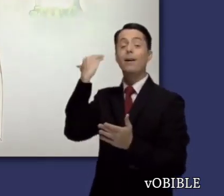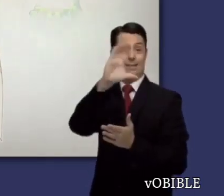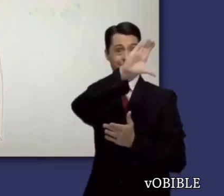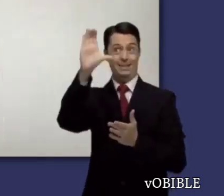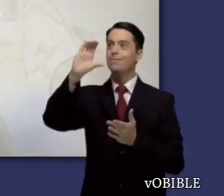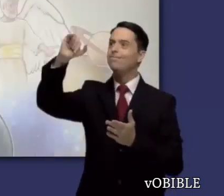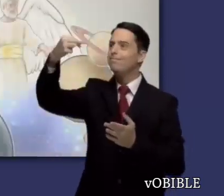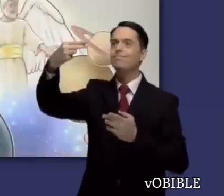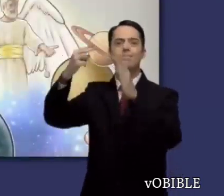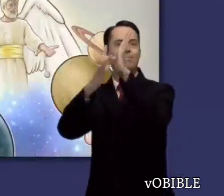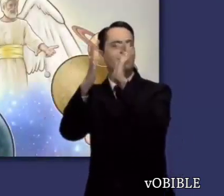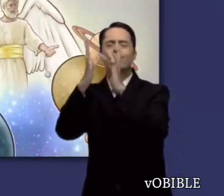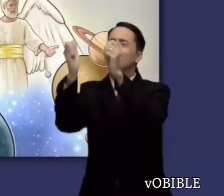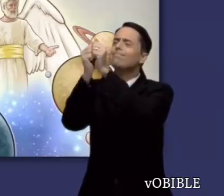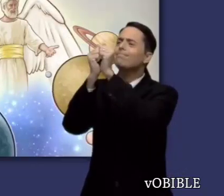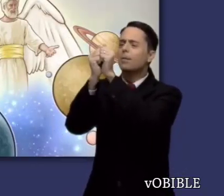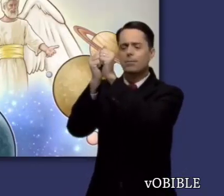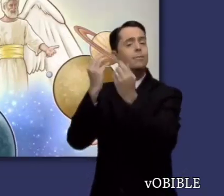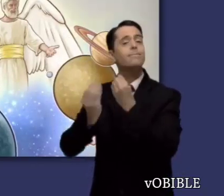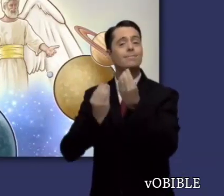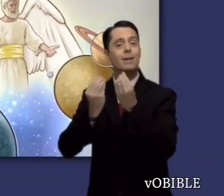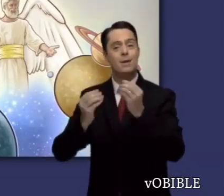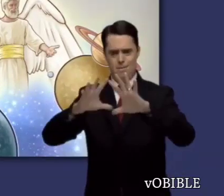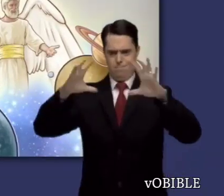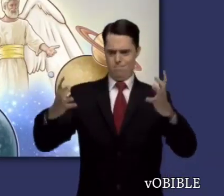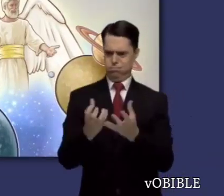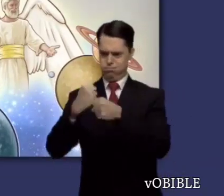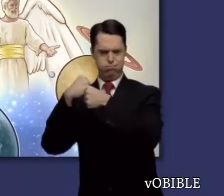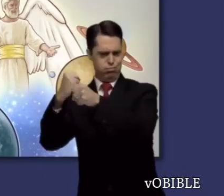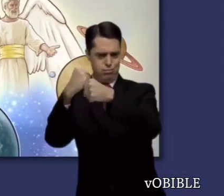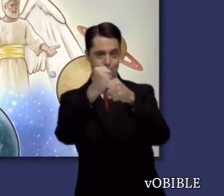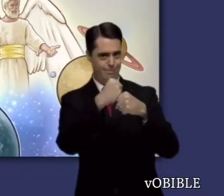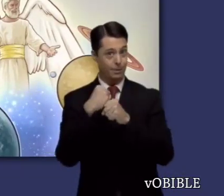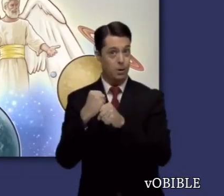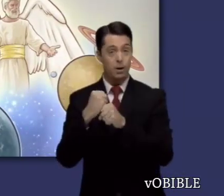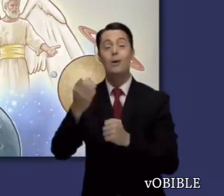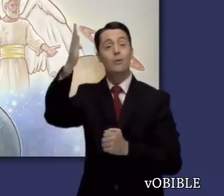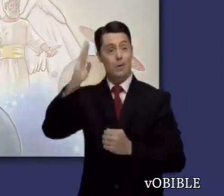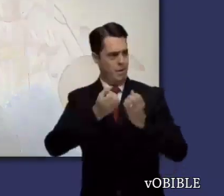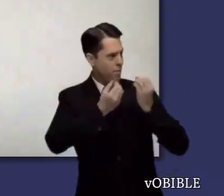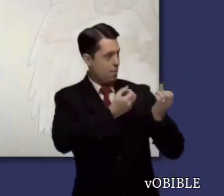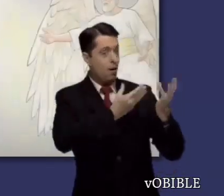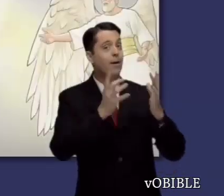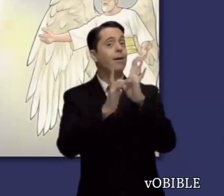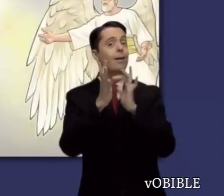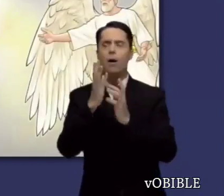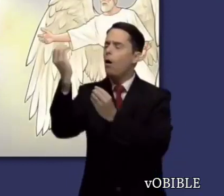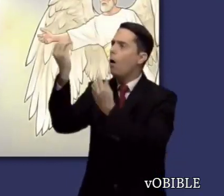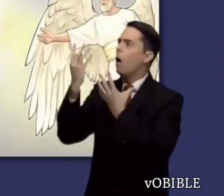de venir a la tierra. Ahí se explica que, mediante él, Jehová creó todas las demás cosas.